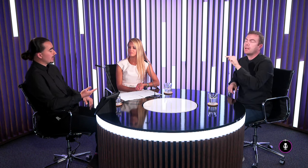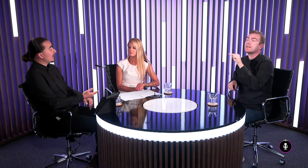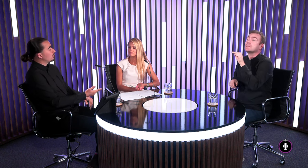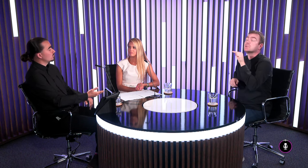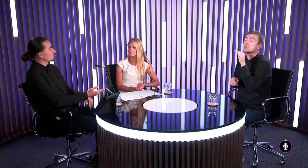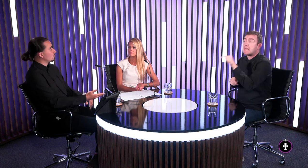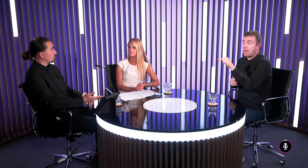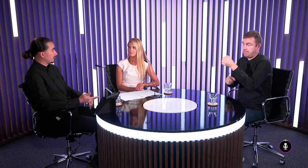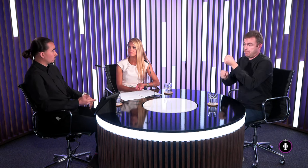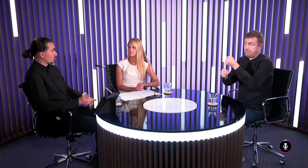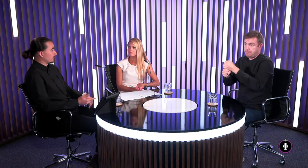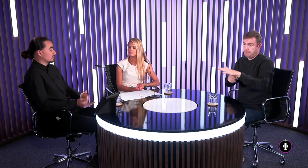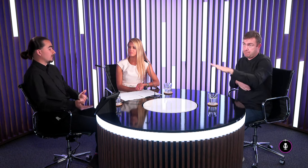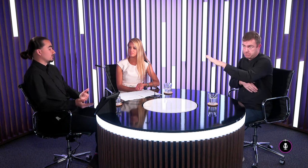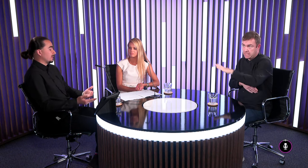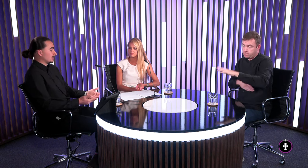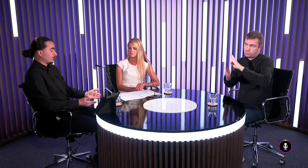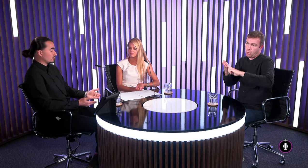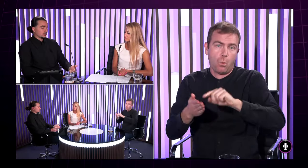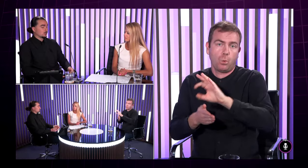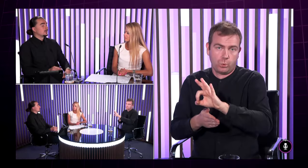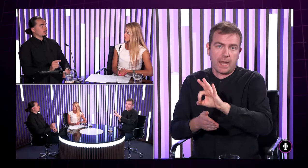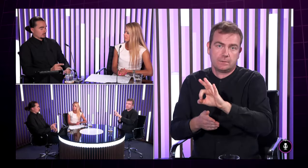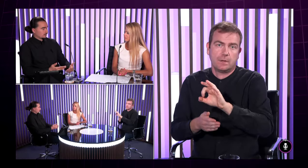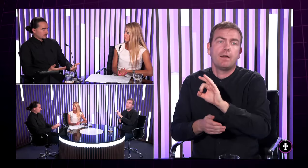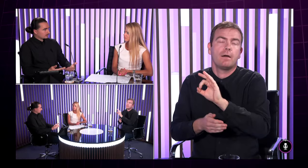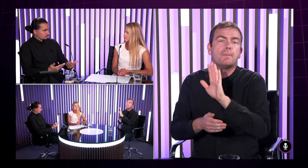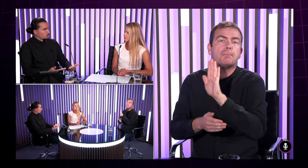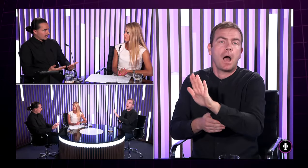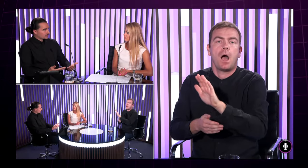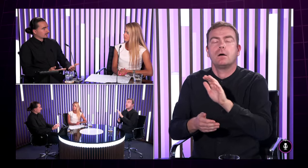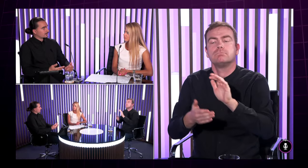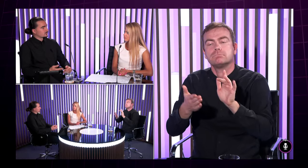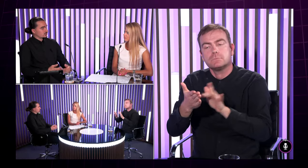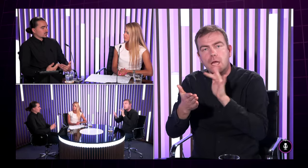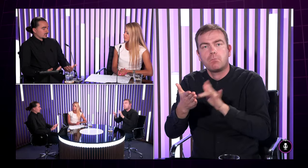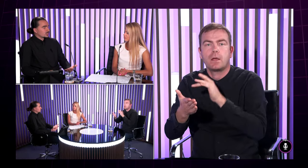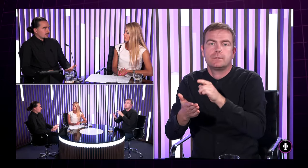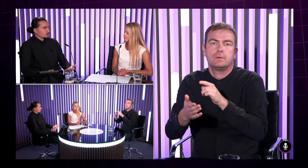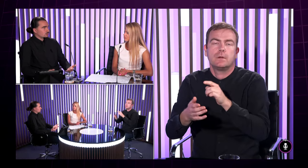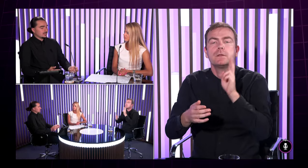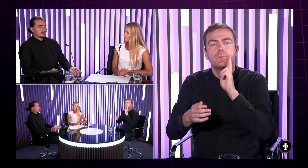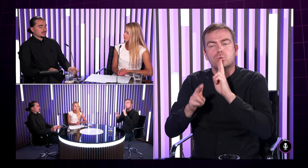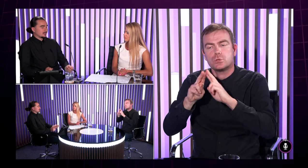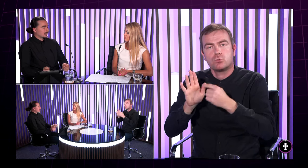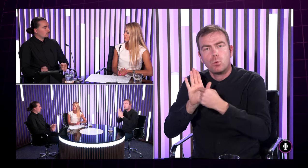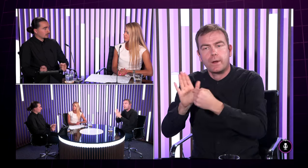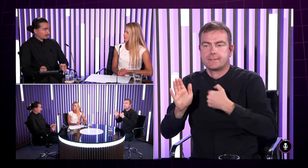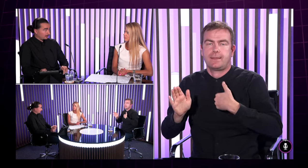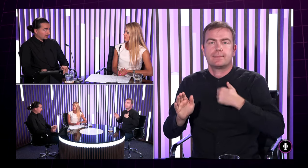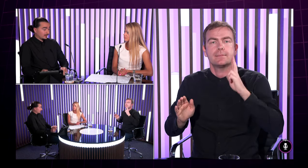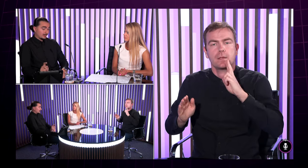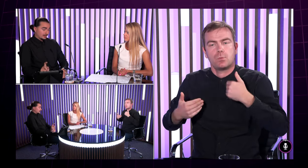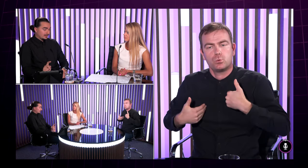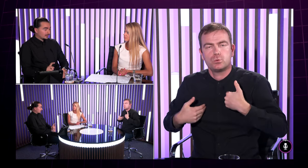človek dohovoriť aj pomocou tohto online tlmočníka to znamená že príde na to pracovisko ukáže tej pracovničke že je nepočujúci následne tam mu